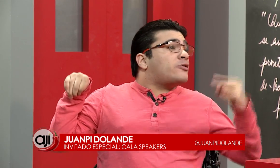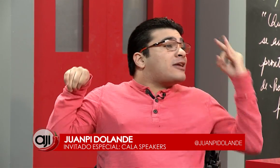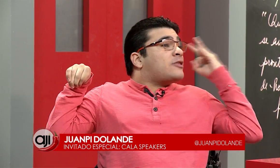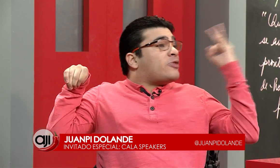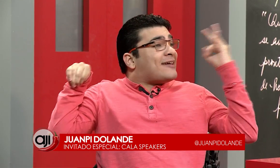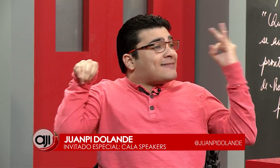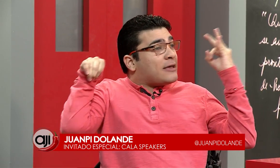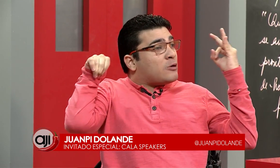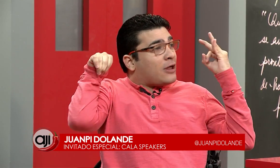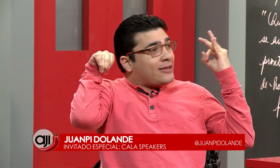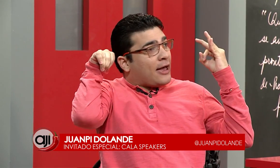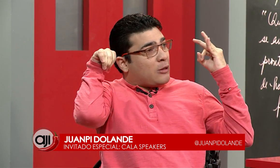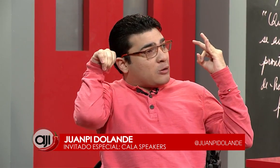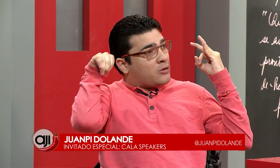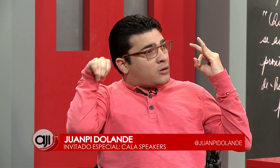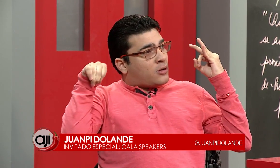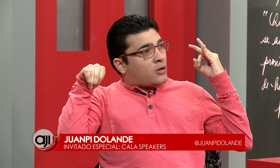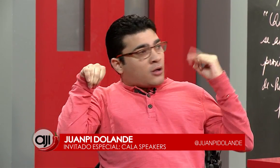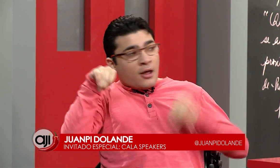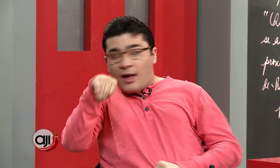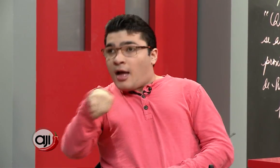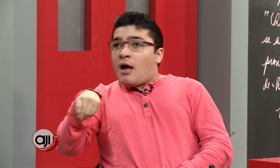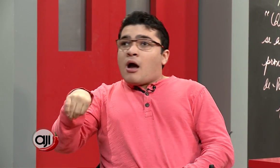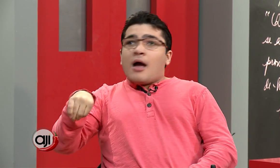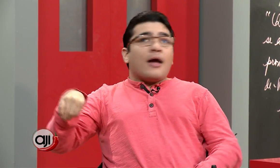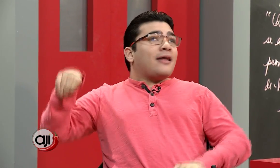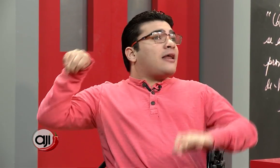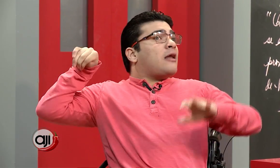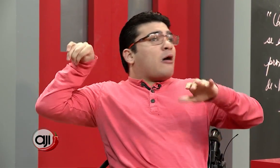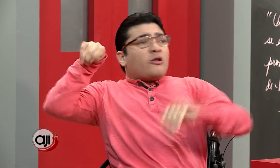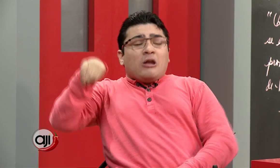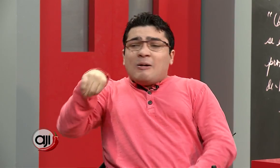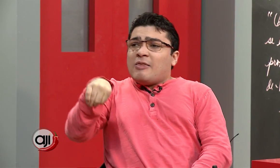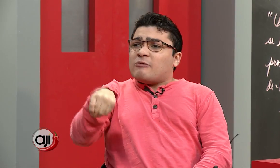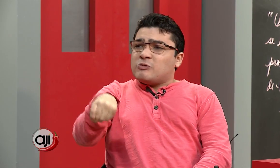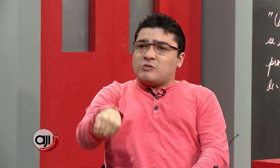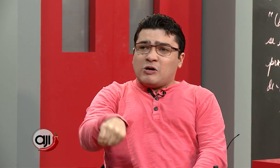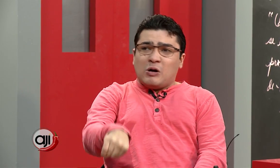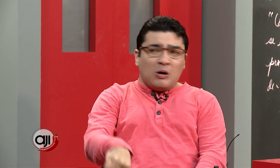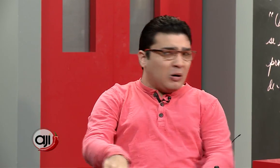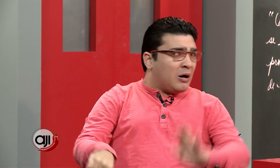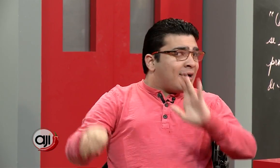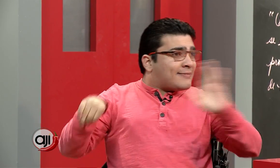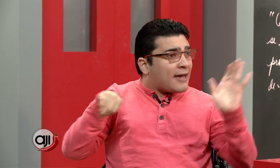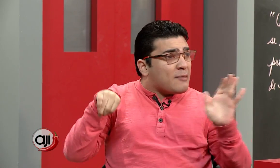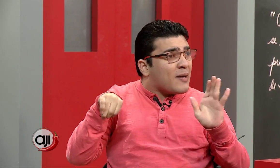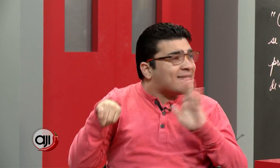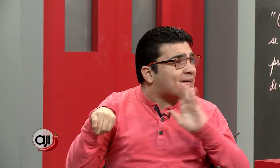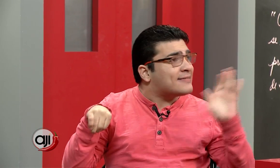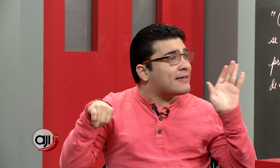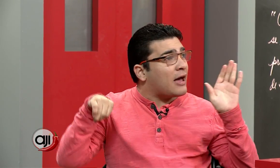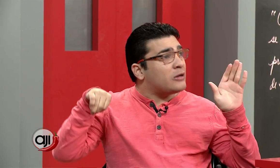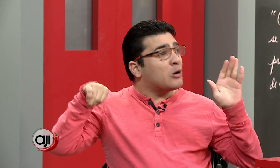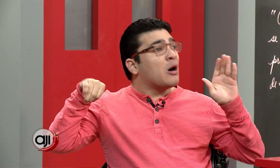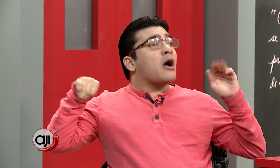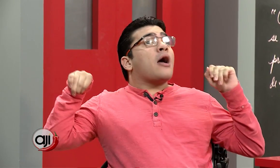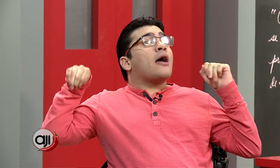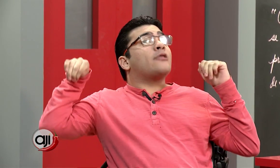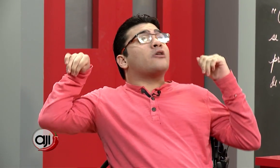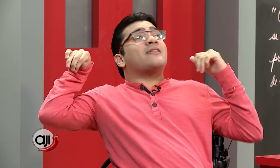tiene tres años dañado. ¡No, papá! El elevador solamente funcionó seis meses y se dañó. Claro. Entonces,